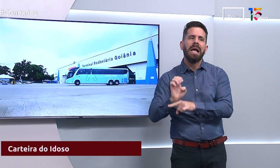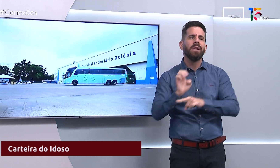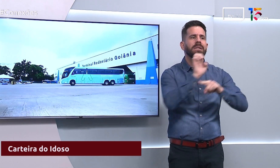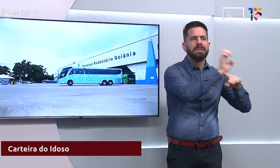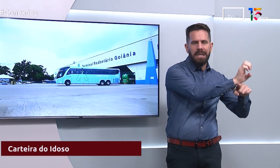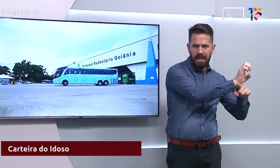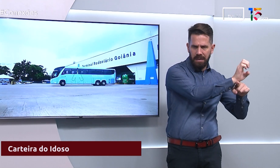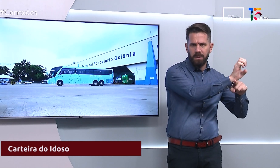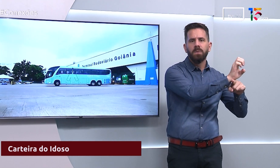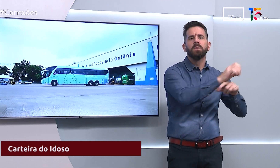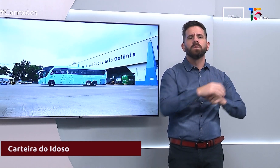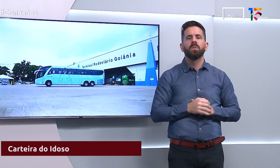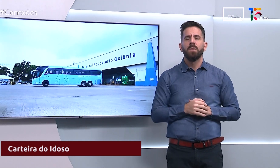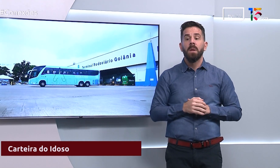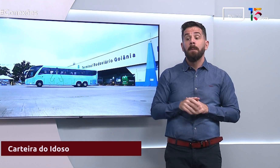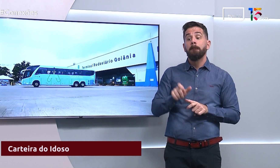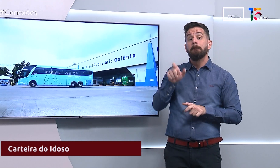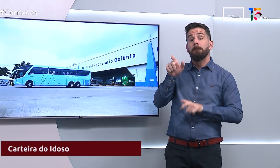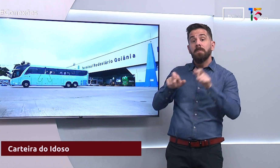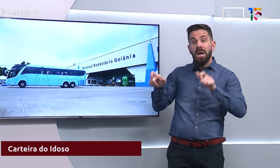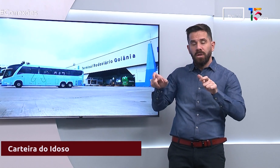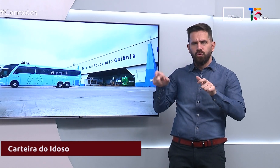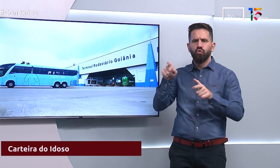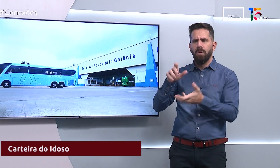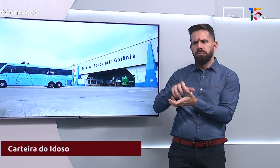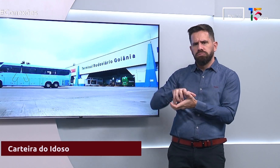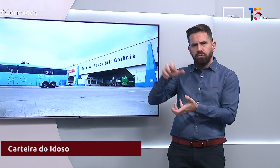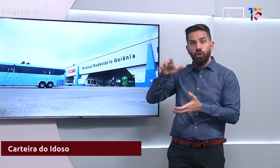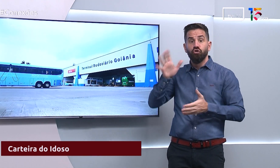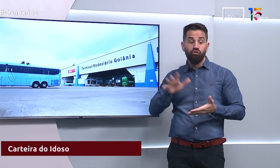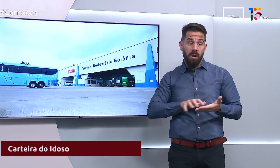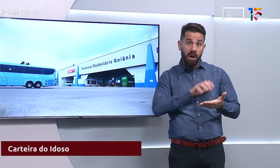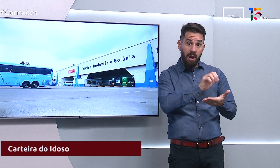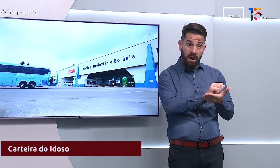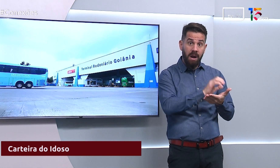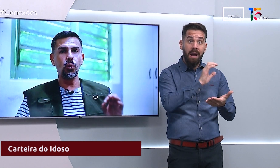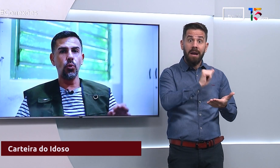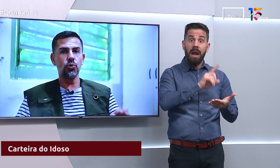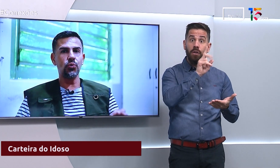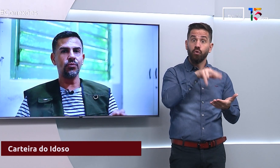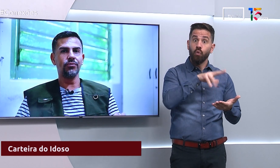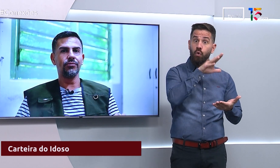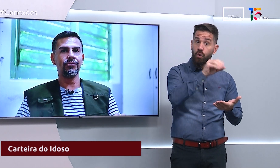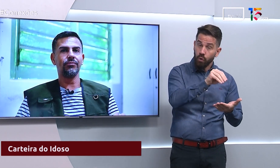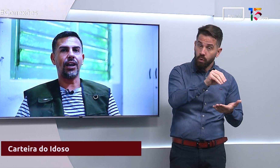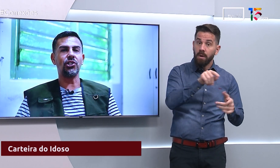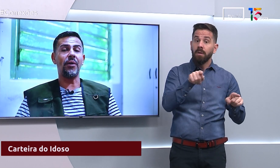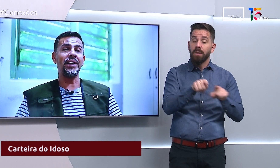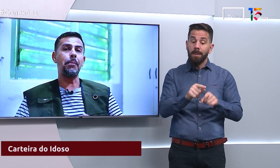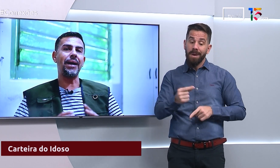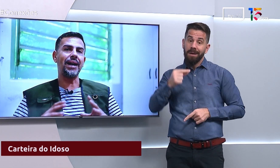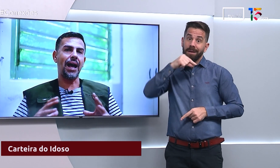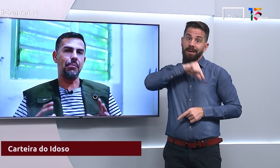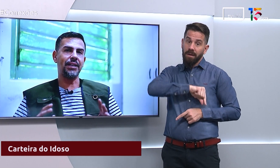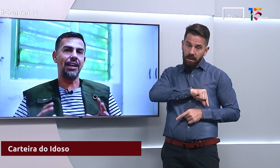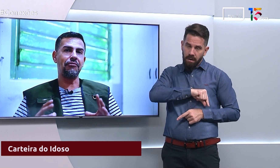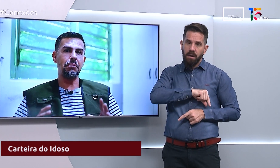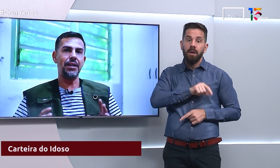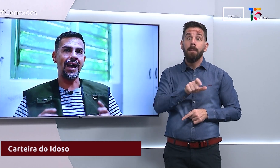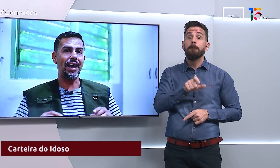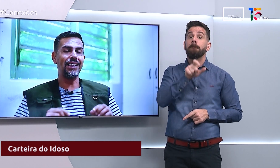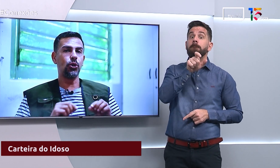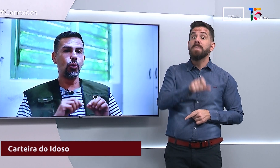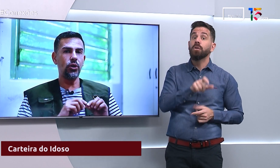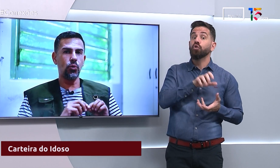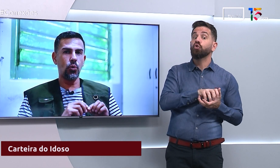Uma pessoa idosa tem cadastro único atualizado. A renda per capita do idoso, aí já não é renda per capita da